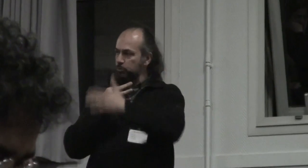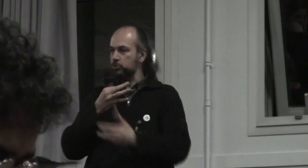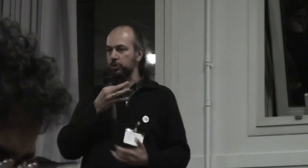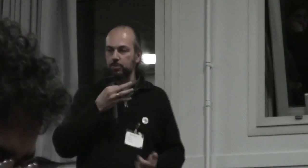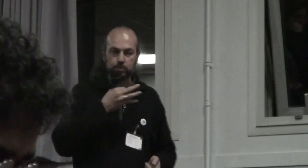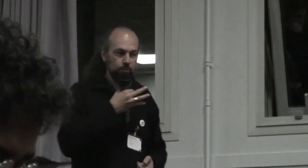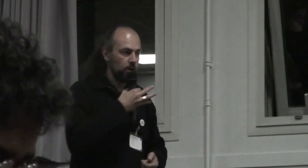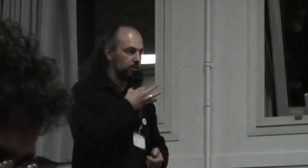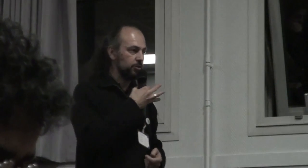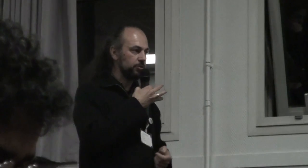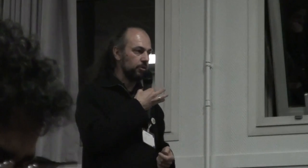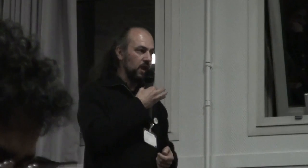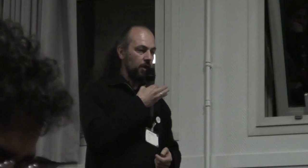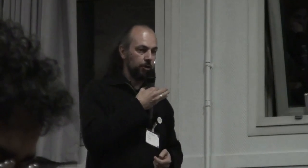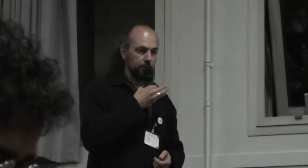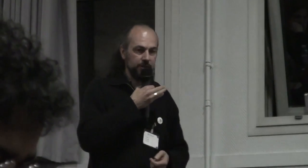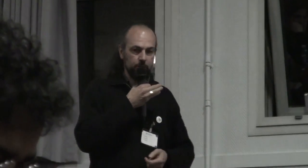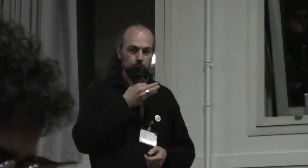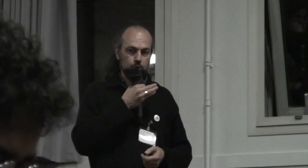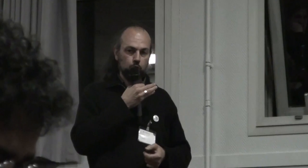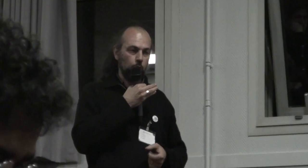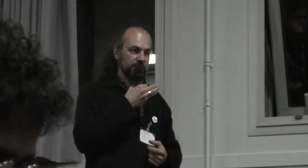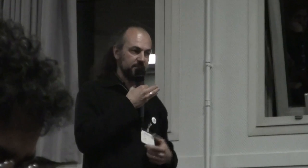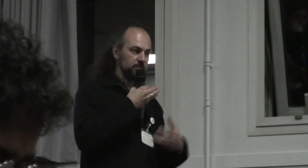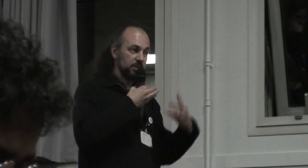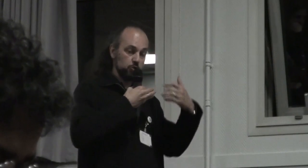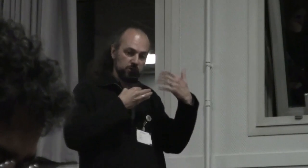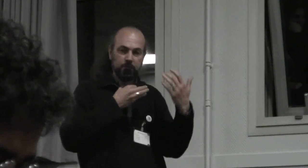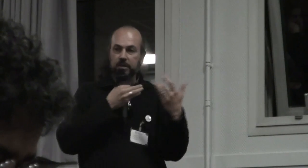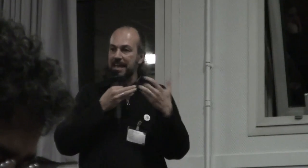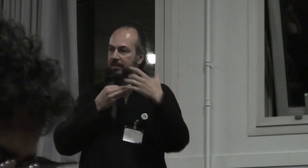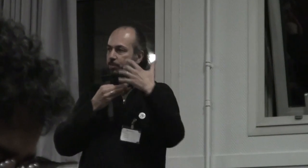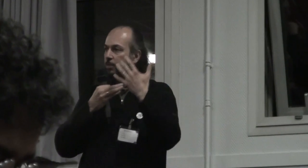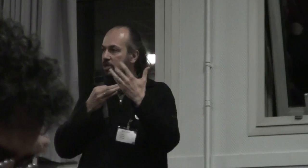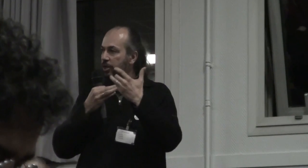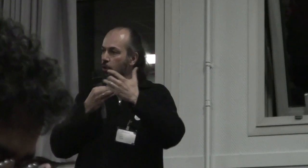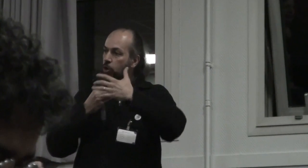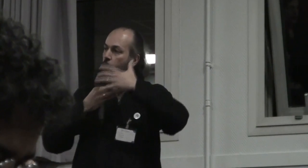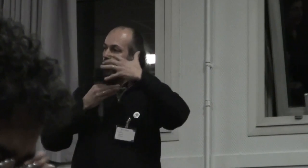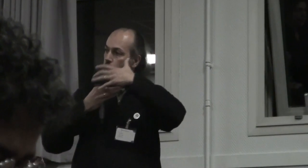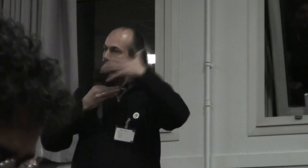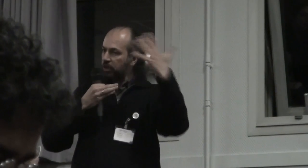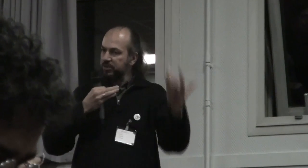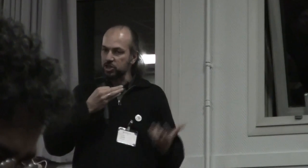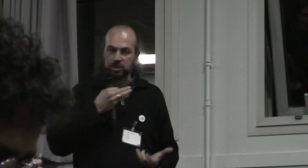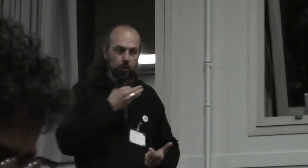de tout ce qu'on a pu voir et entendre les deux jours précédents et j'espère qui permet à chacun de réfléchir